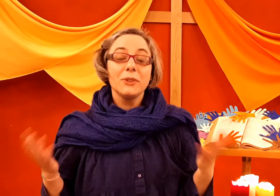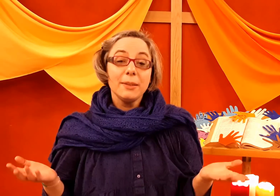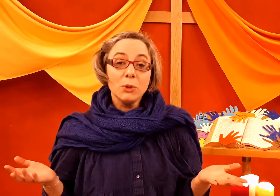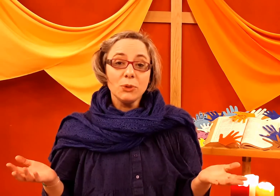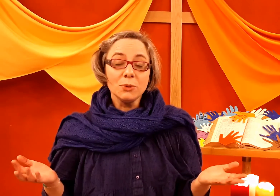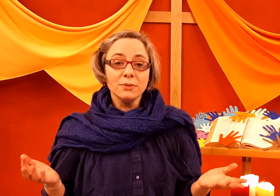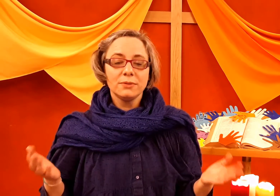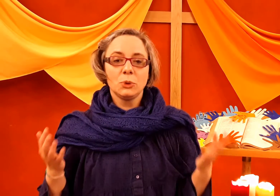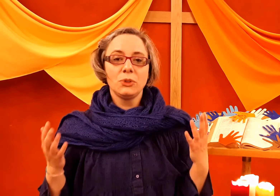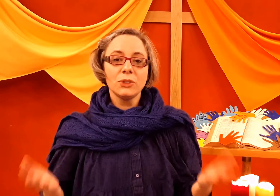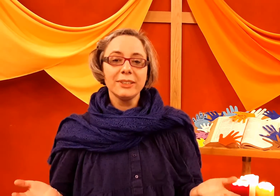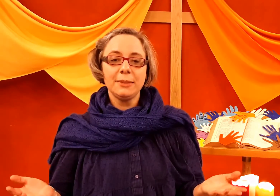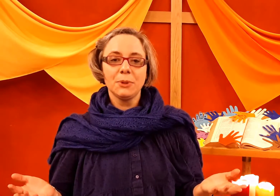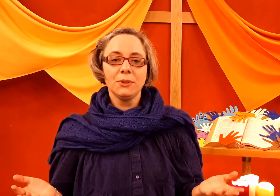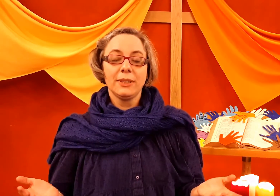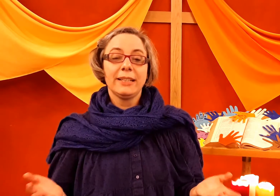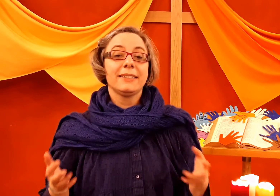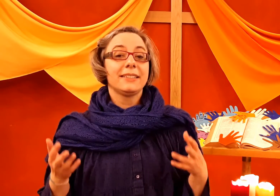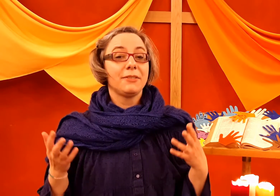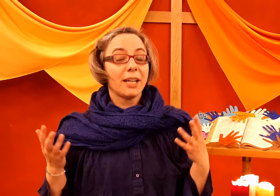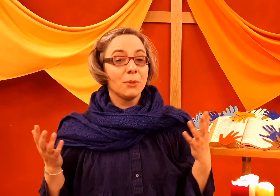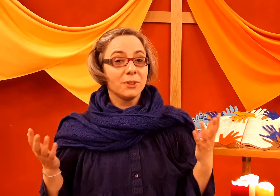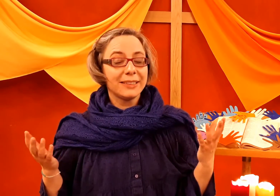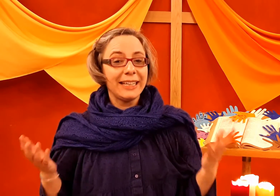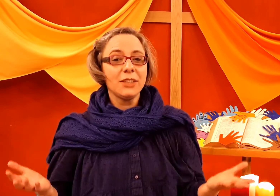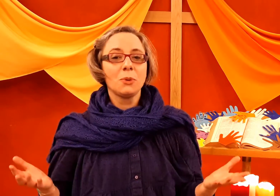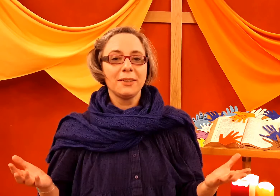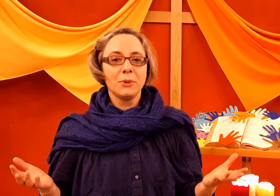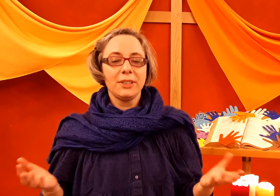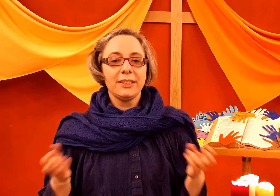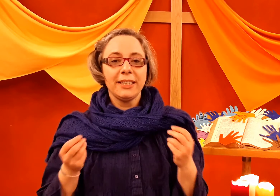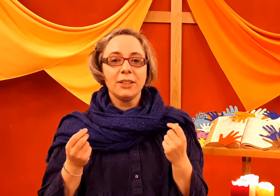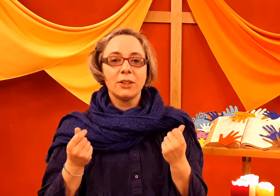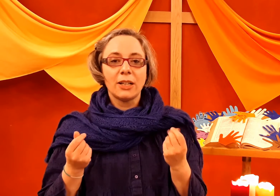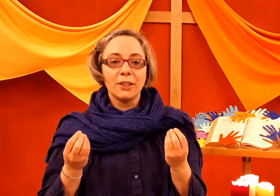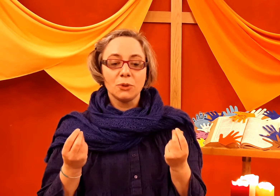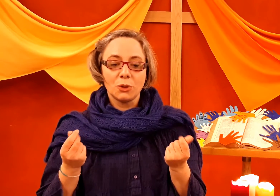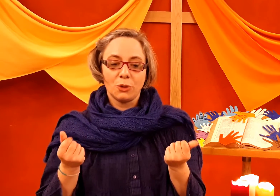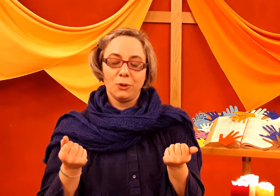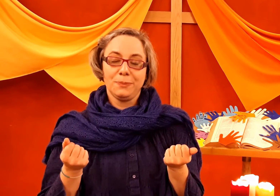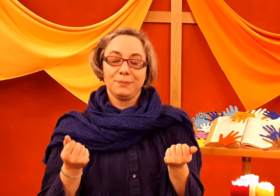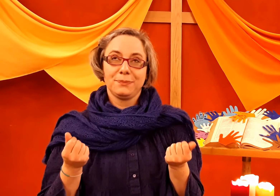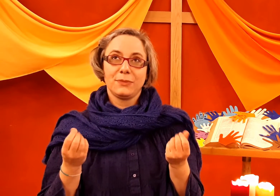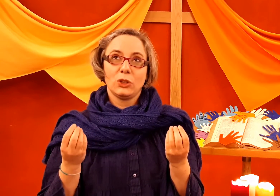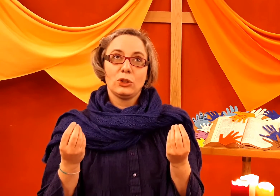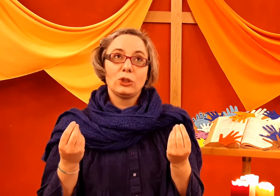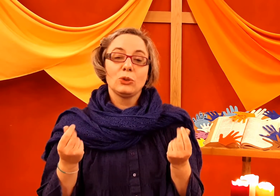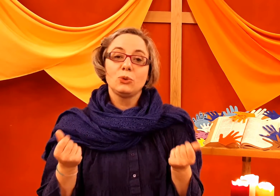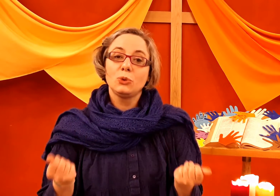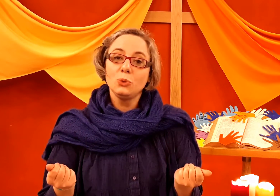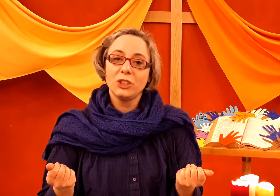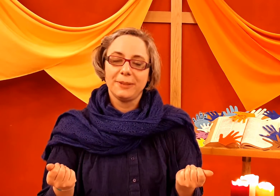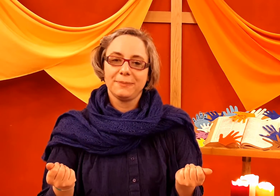Nos émotions, nos sentiments, c'est vraiment étroitement lié à notre sens du toucher.